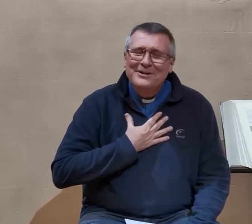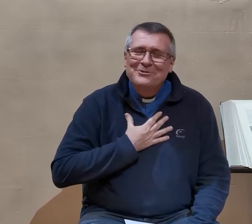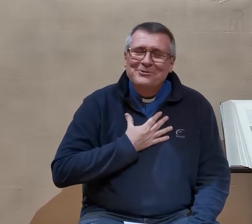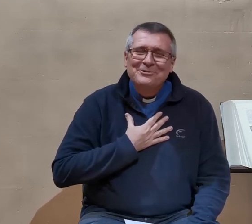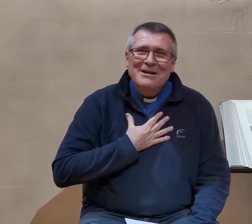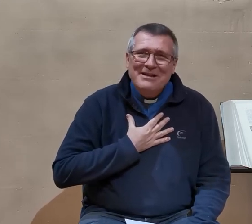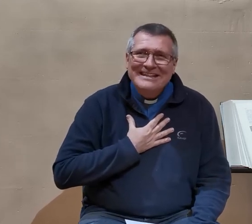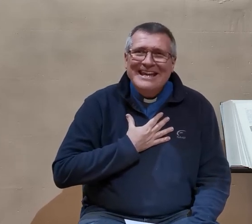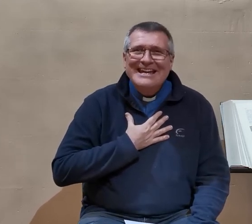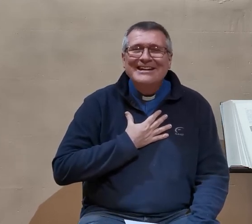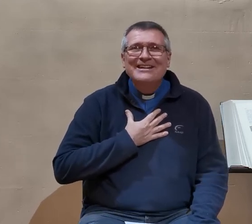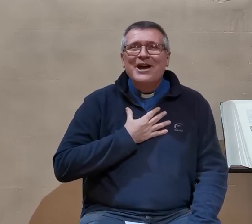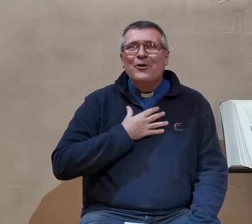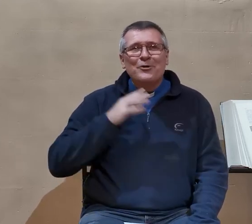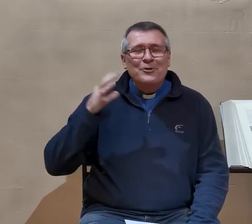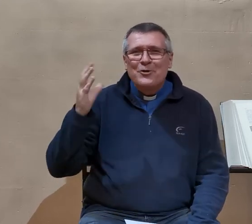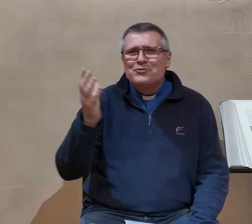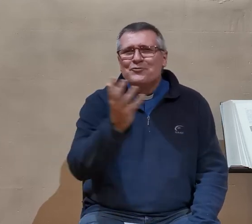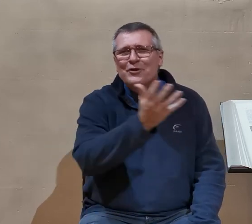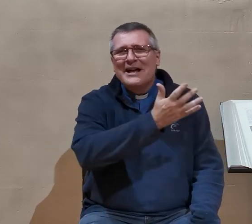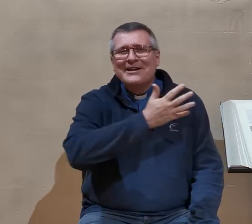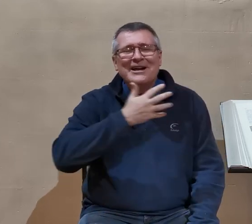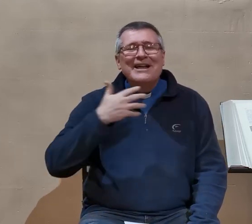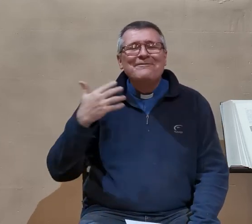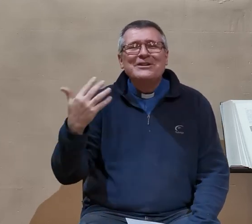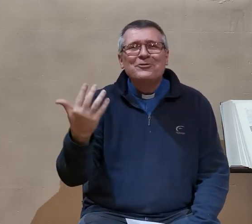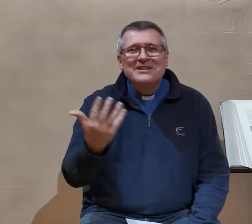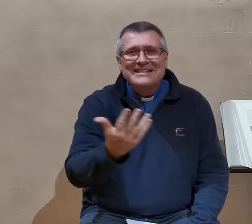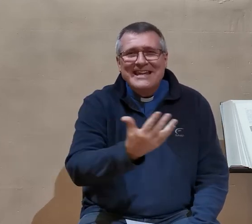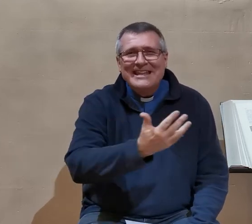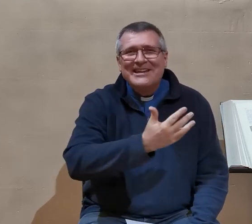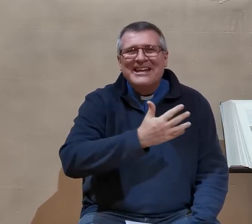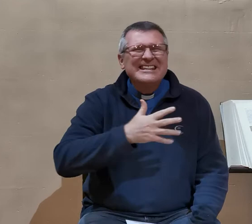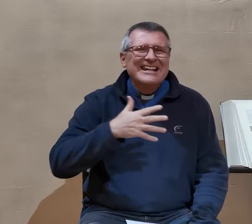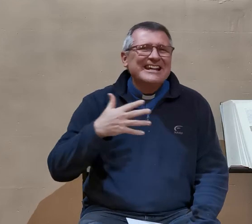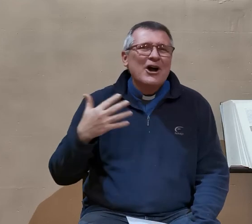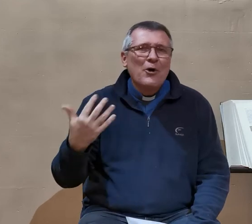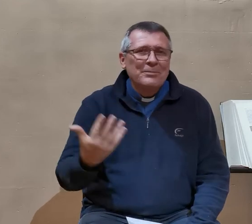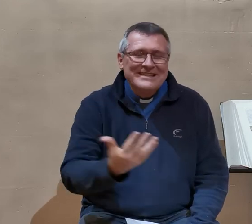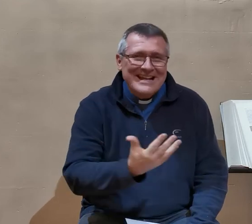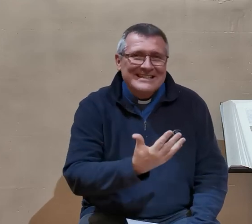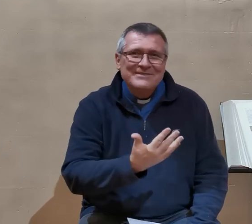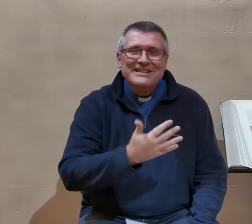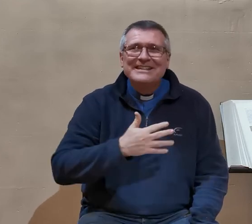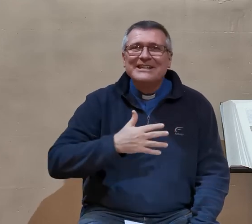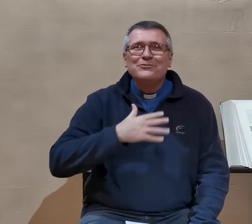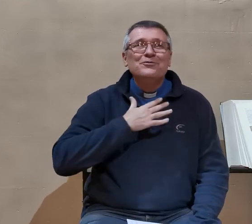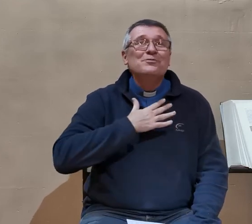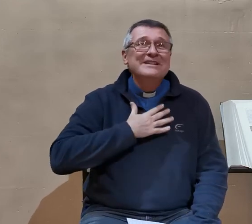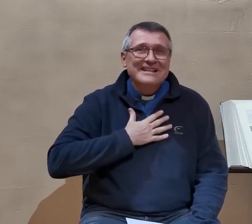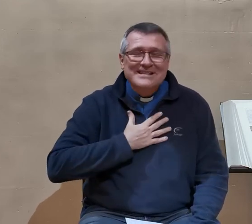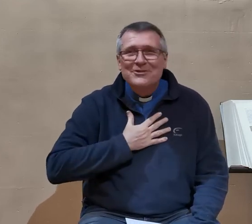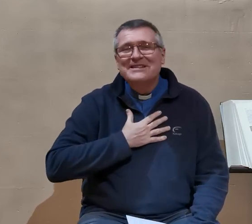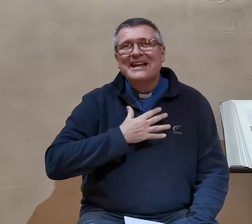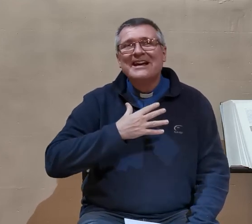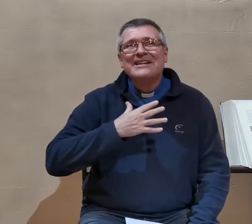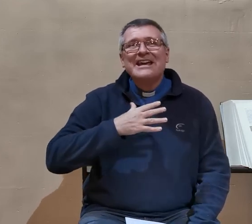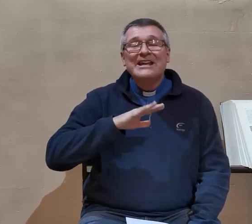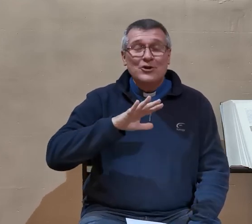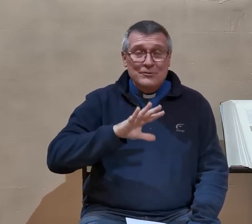de la prière, souvent la vie quotidienne est très très remplie d'activités qui nous font oublier l'essentiel. Et quand